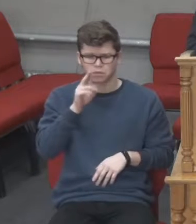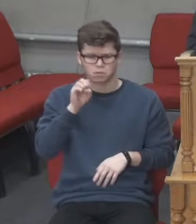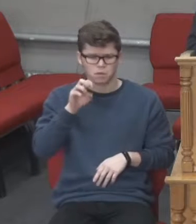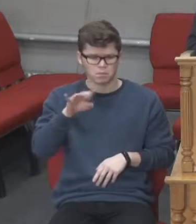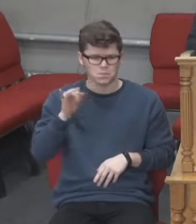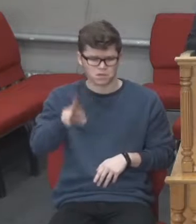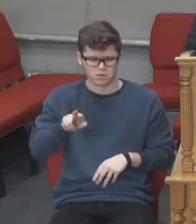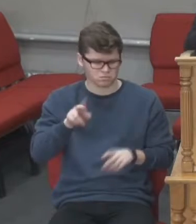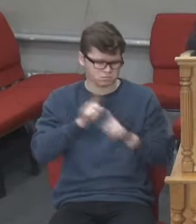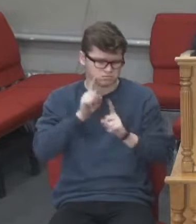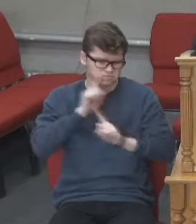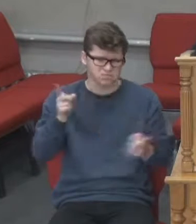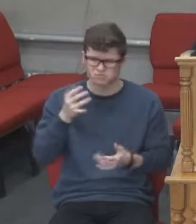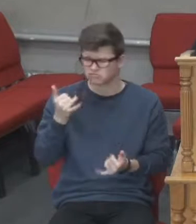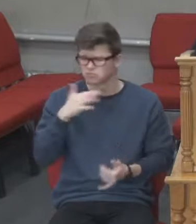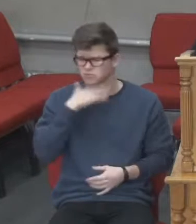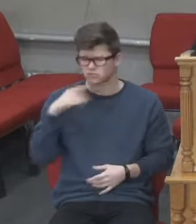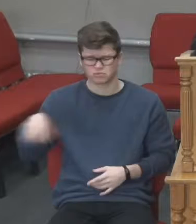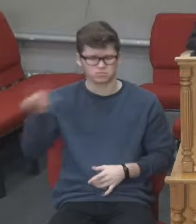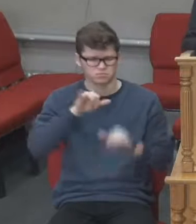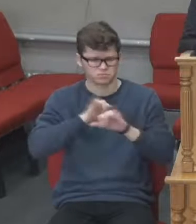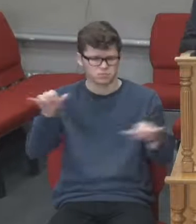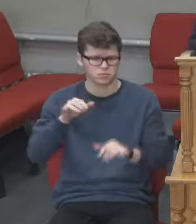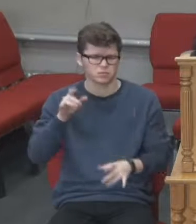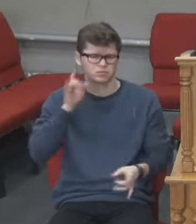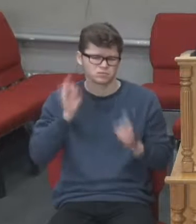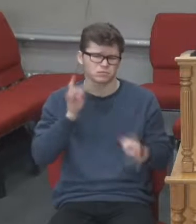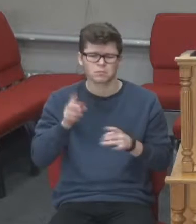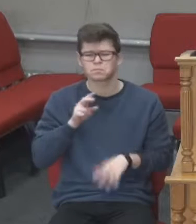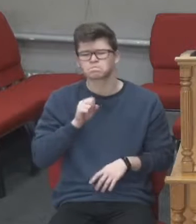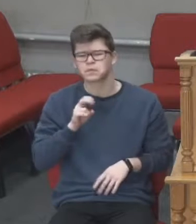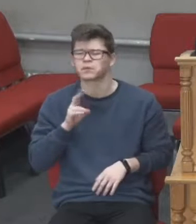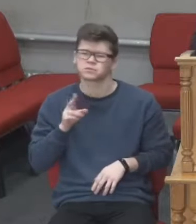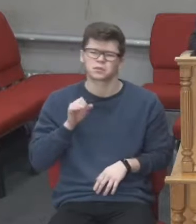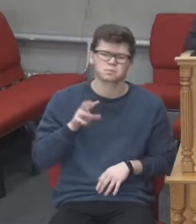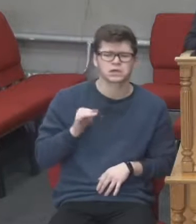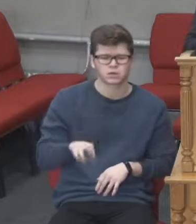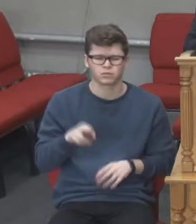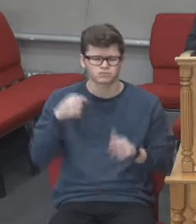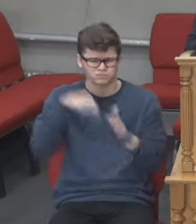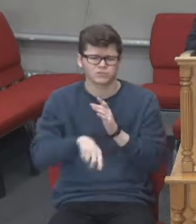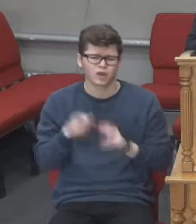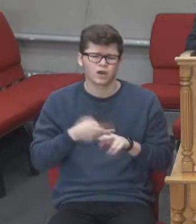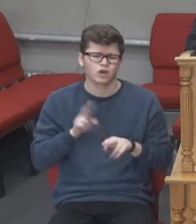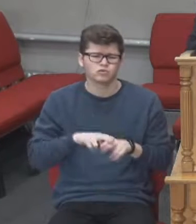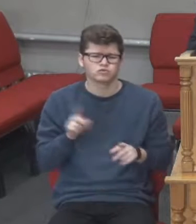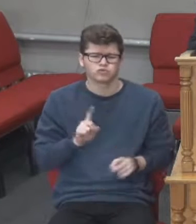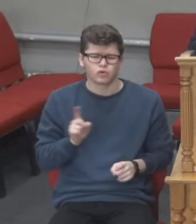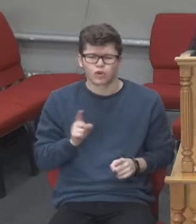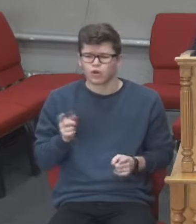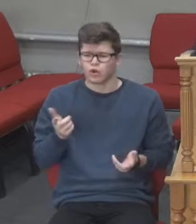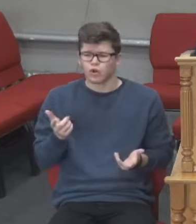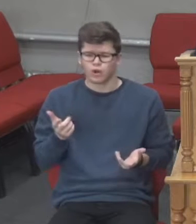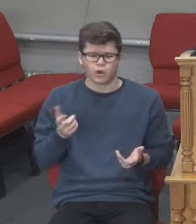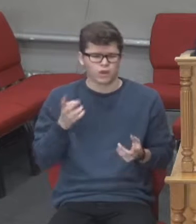воно вже так вжилося в лексикон, стало відомим. Пандемія – це щось, що захоплює не